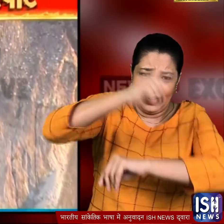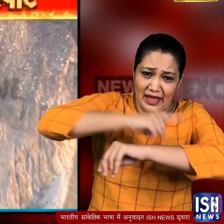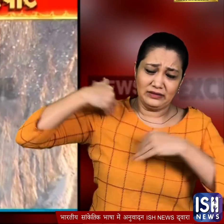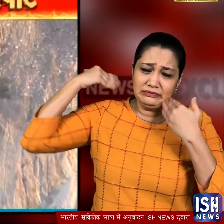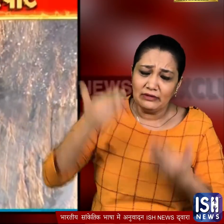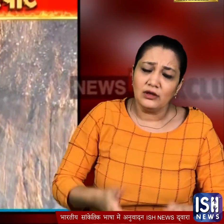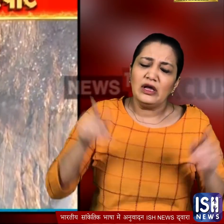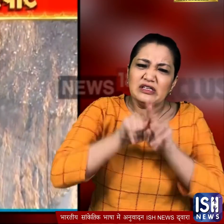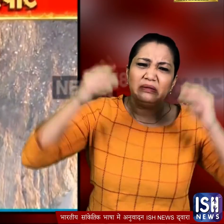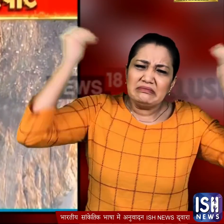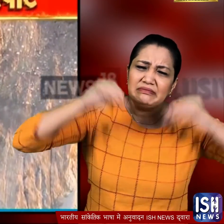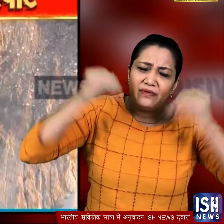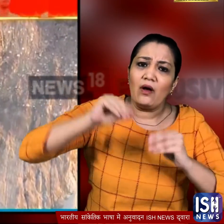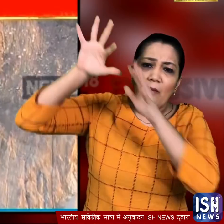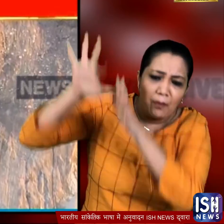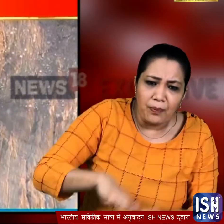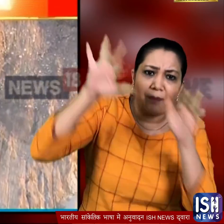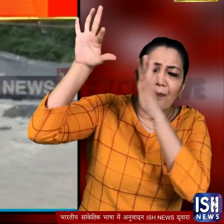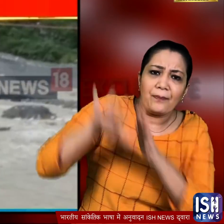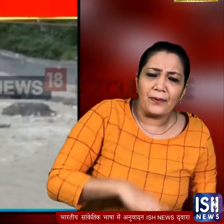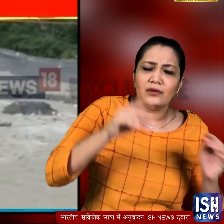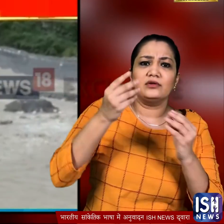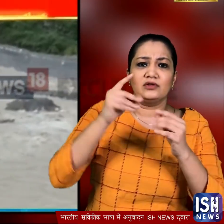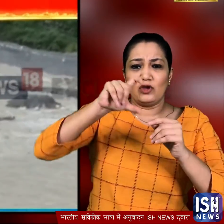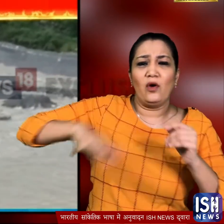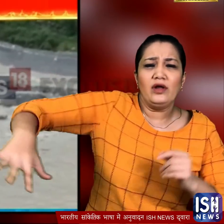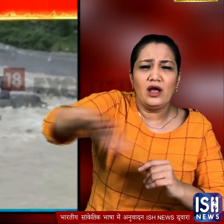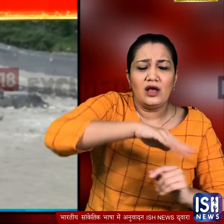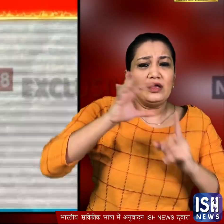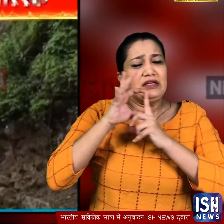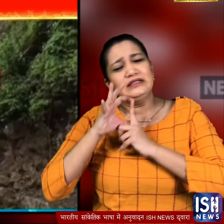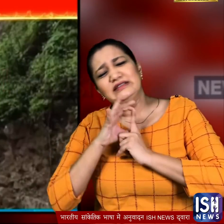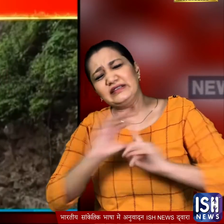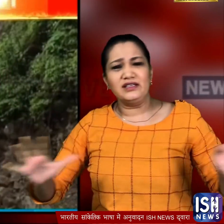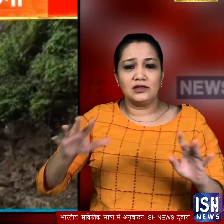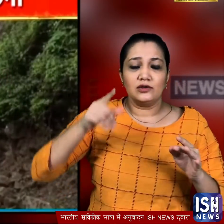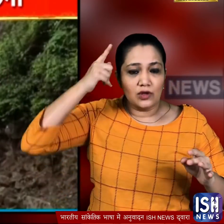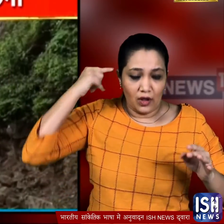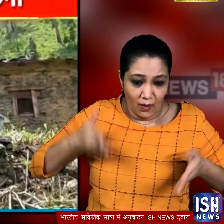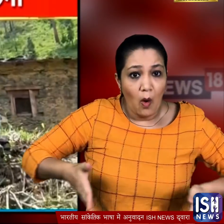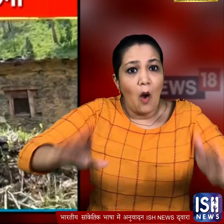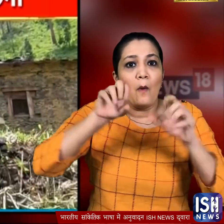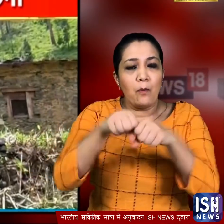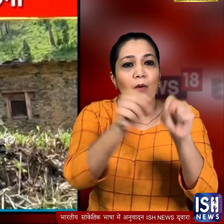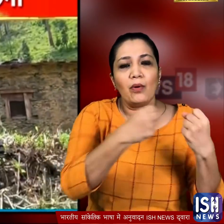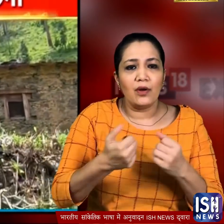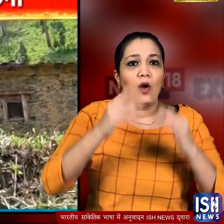और लगातार पहाड खिसकने की घटनाएं हो रही हैं चमोली में तो बारिश ने ऐसी तबाही मचाई की सडकें तूड़ गई कई परिवार बेखर हो गए